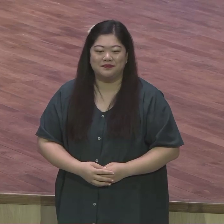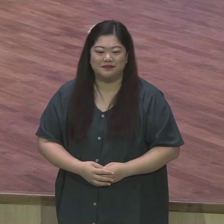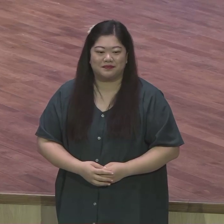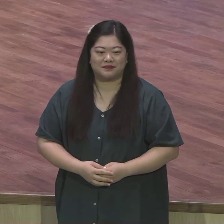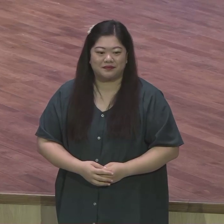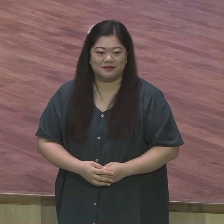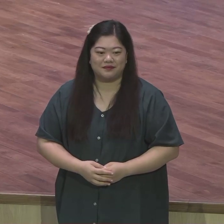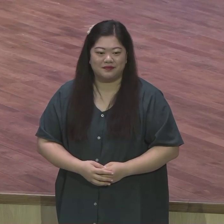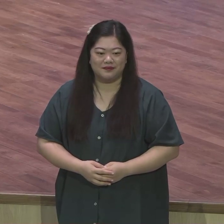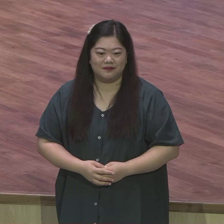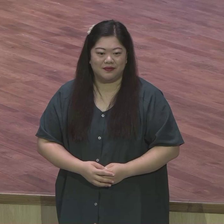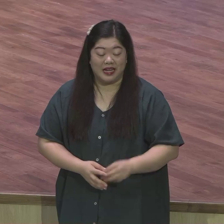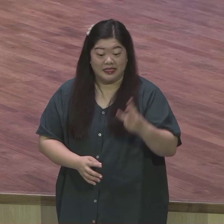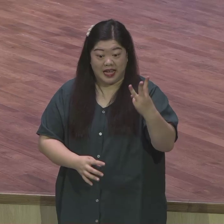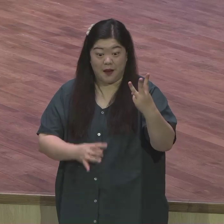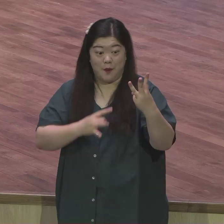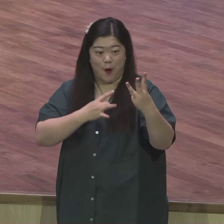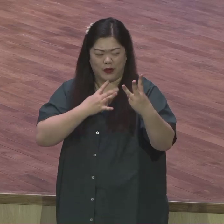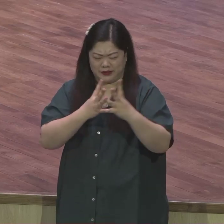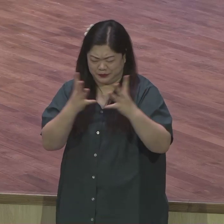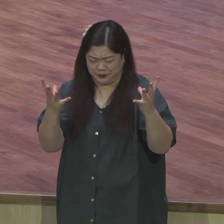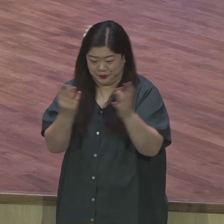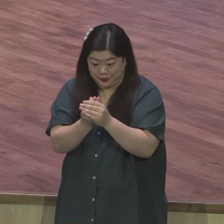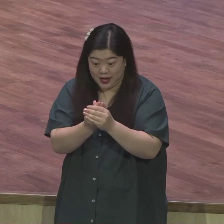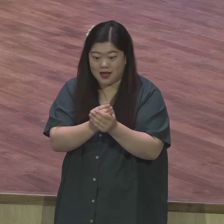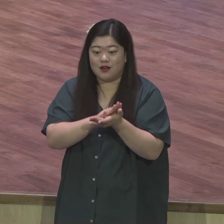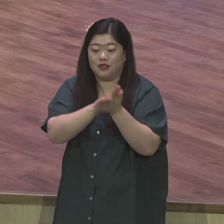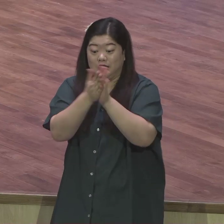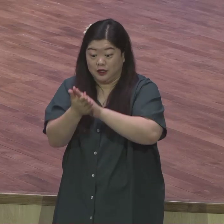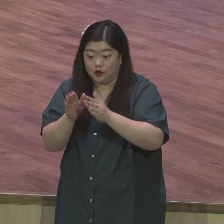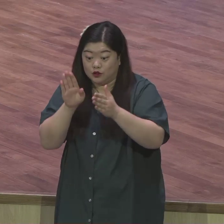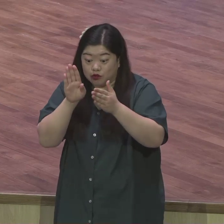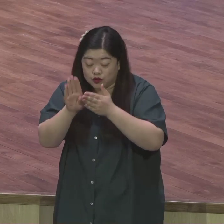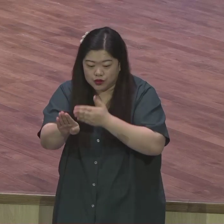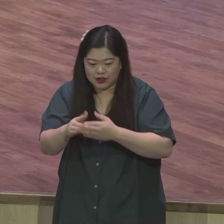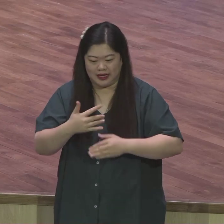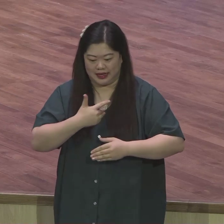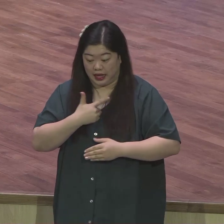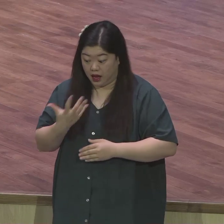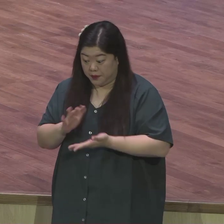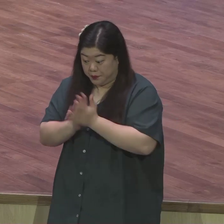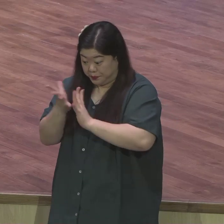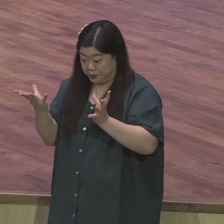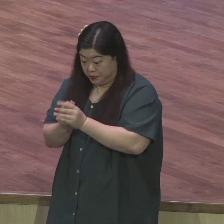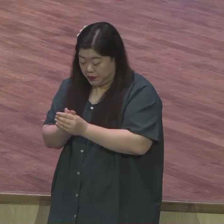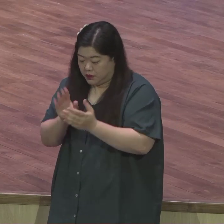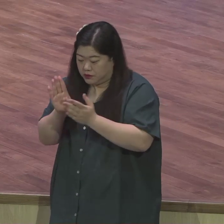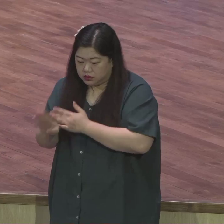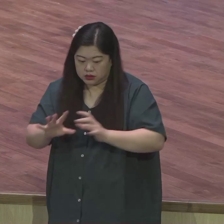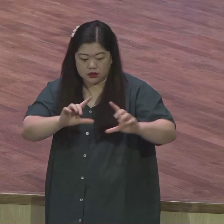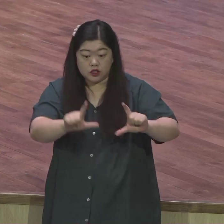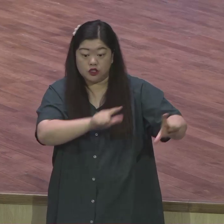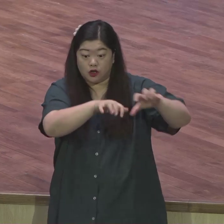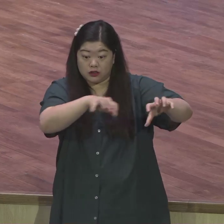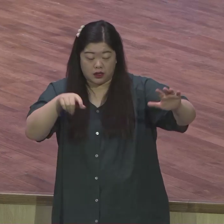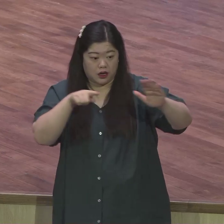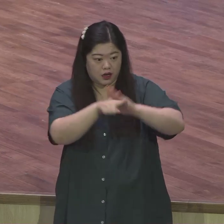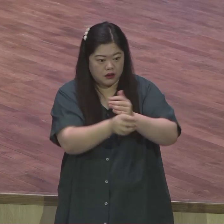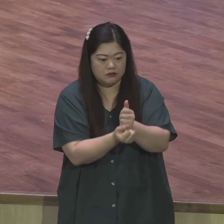결론 내고 현장 변화의 주역으로 서야 된다 이것이 로마서 강조하는